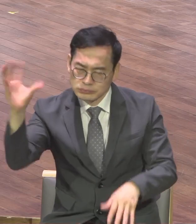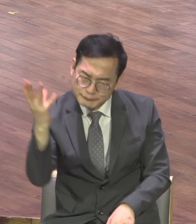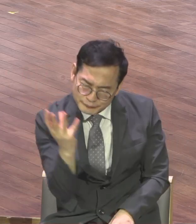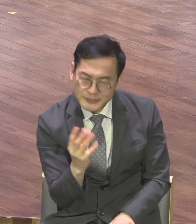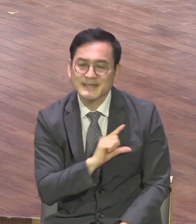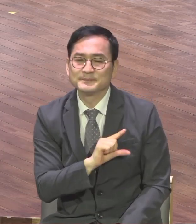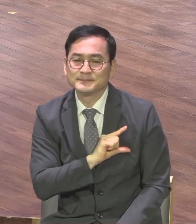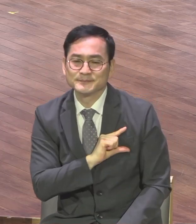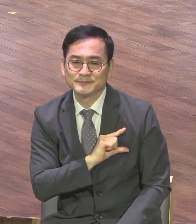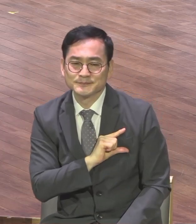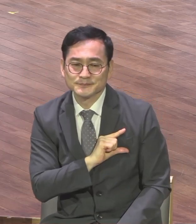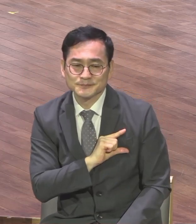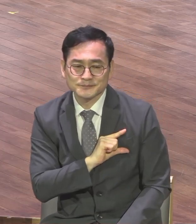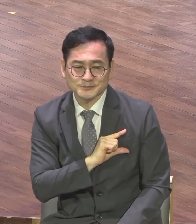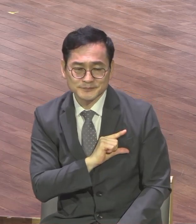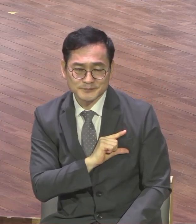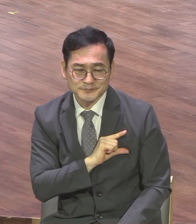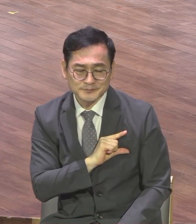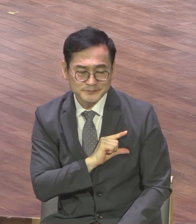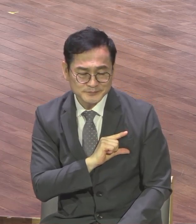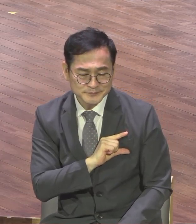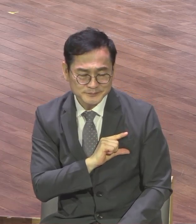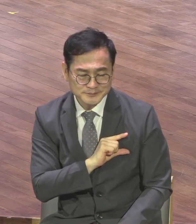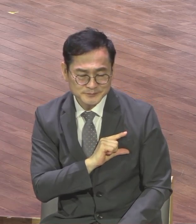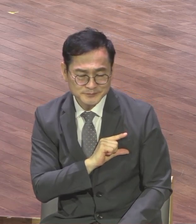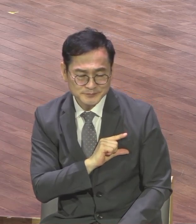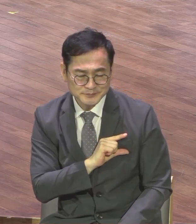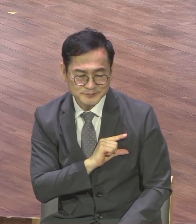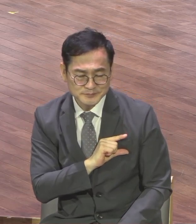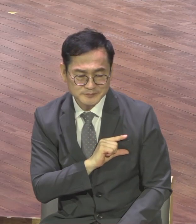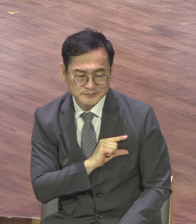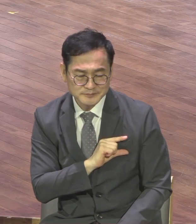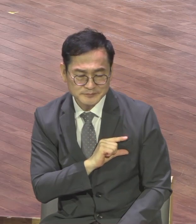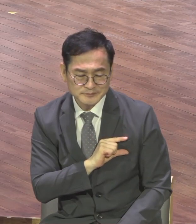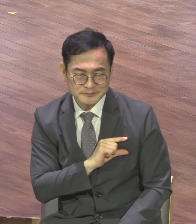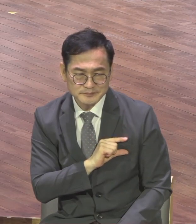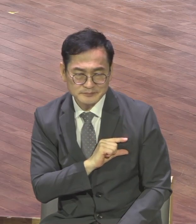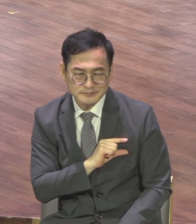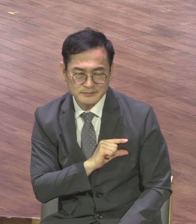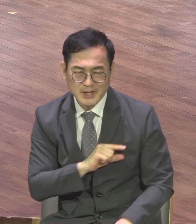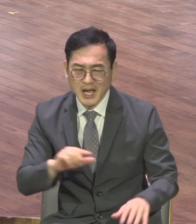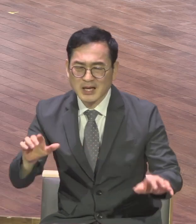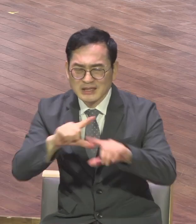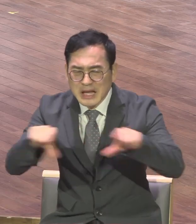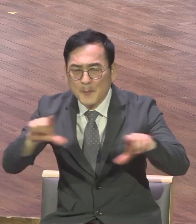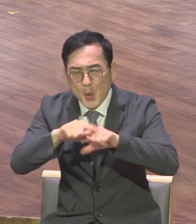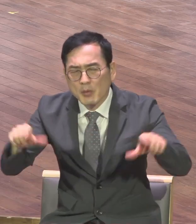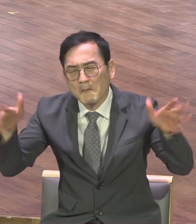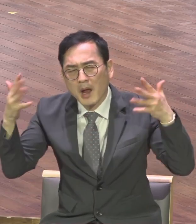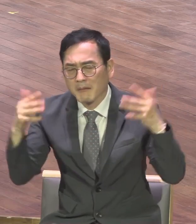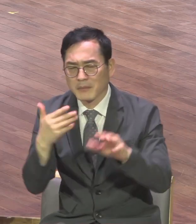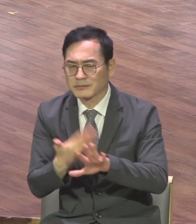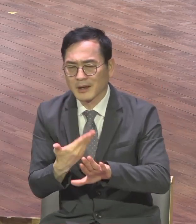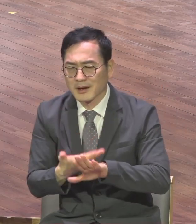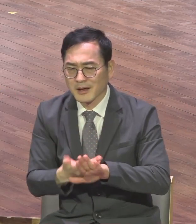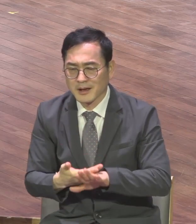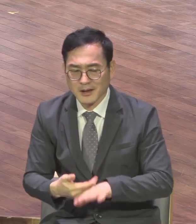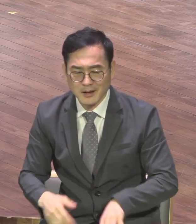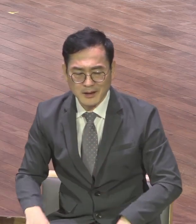광풍이라는 표현으로 표현처럼 광풍은 바람과 다릅니다 단순한 바람이 아니 모든 것을